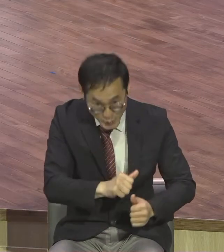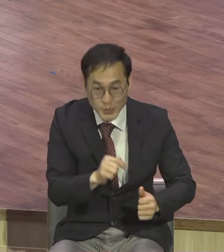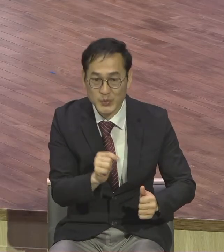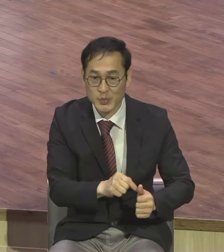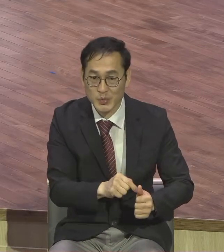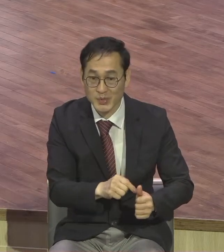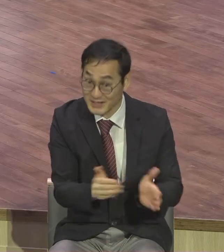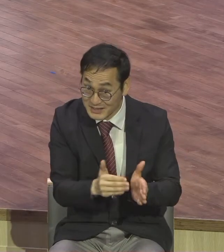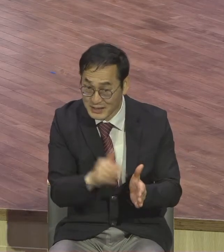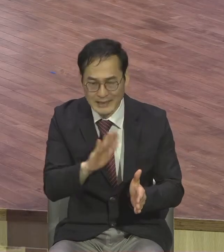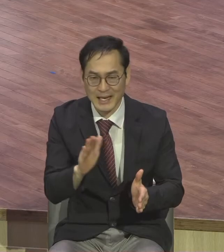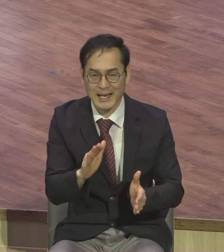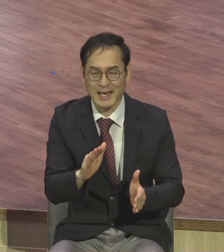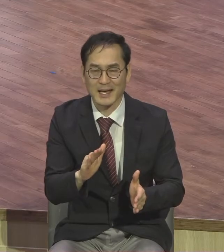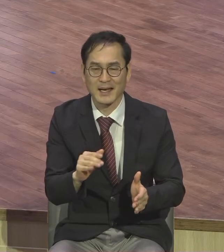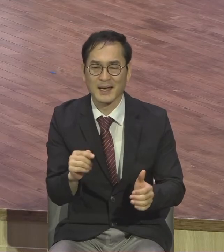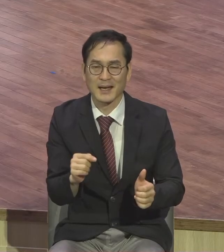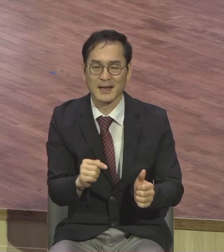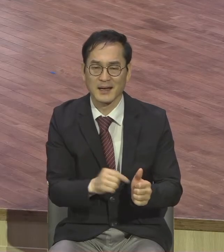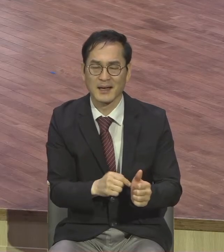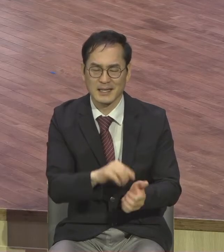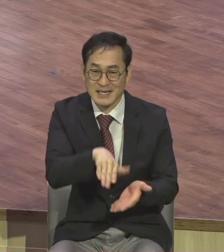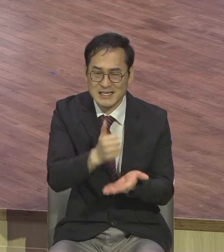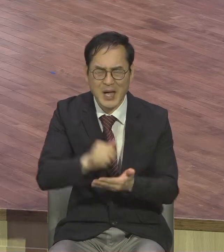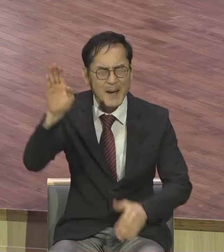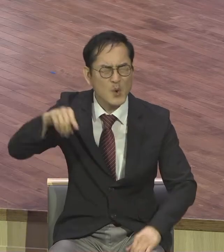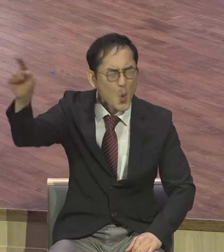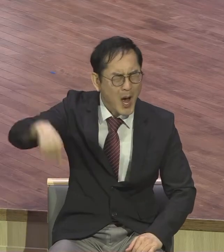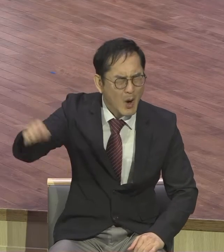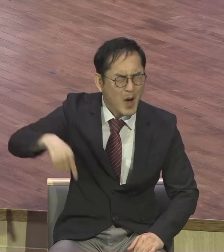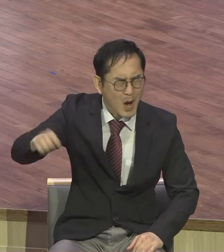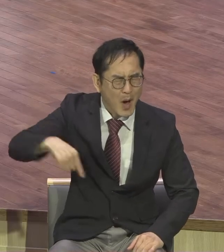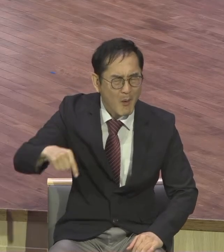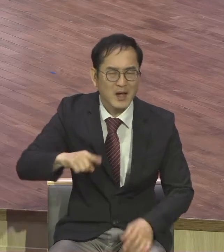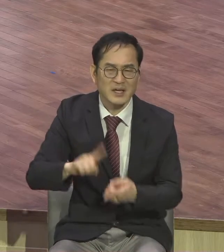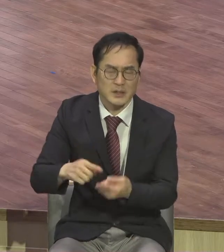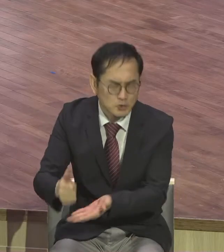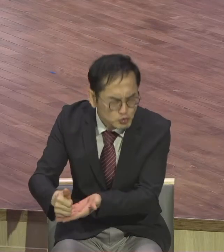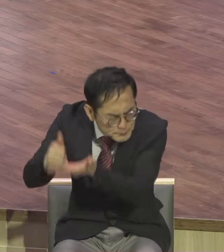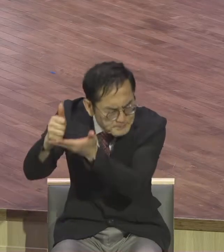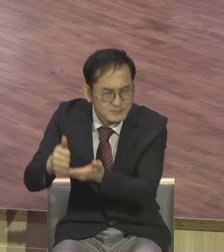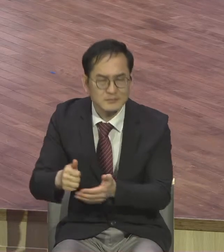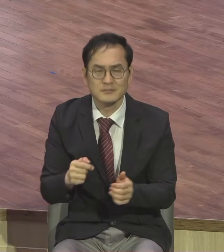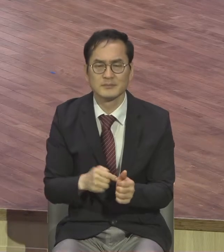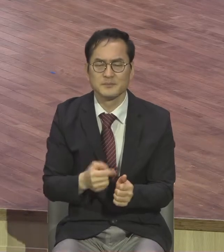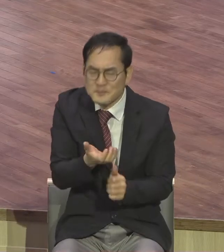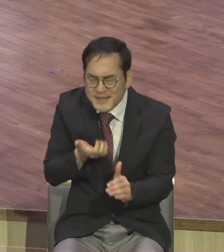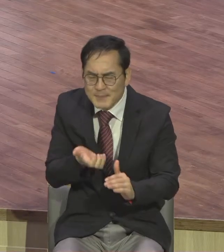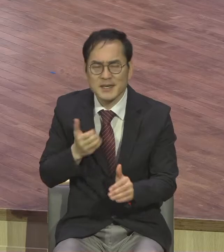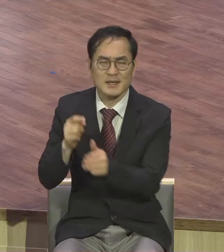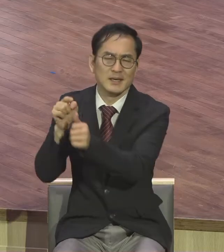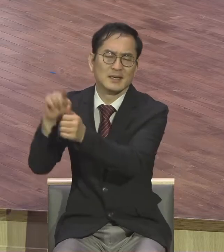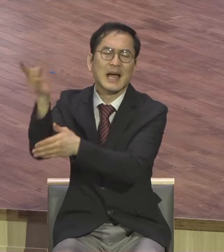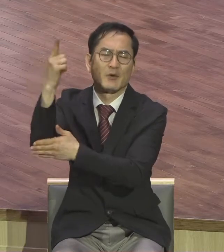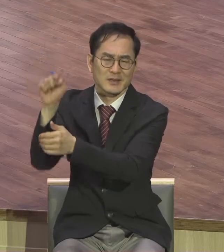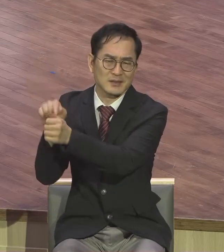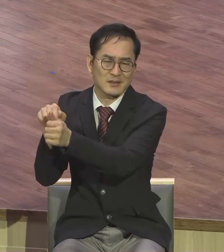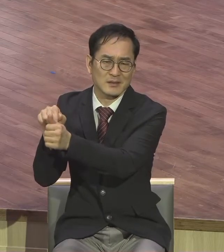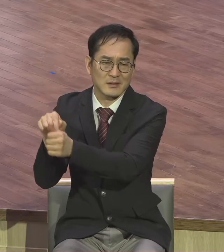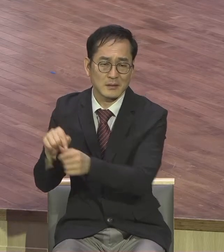라는 것을 지금 말씀하고 있어요 지금 바리시 인도가 이 세기관들은 뭡니까 율법 속에 있다 보니까 반쪽짜리